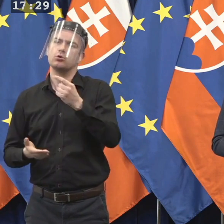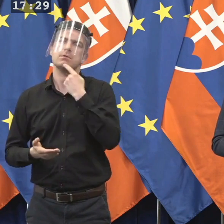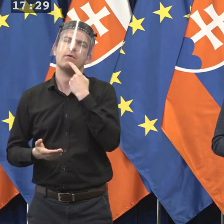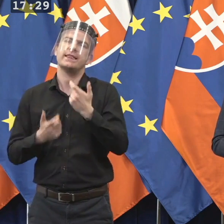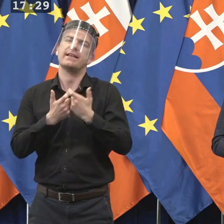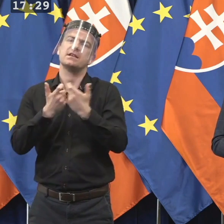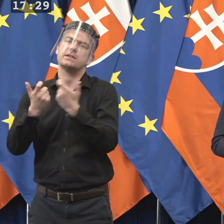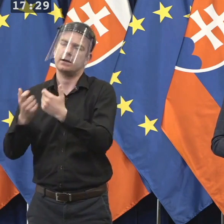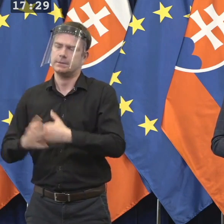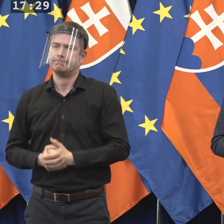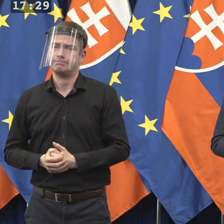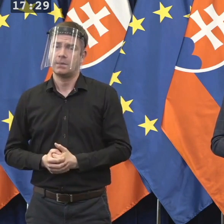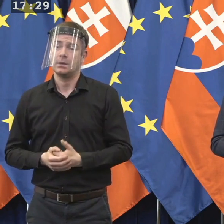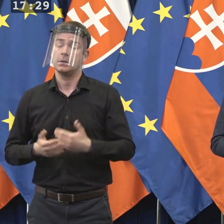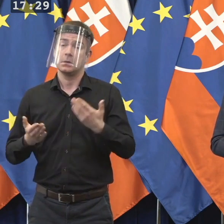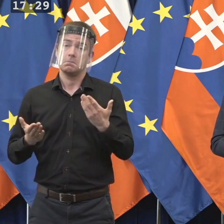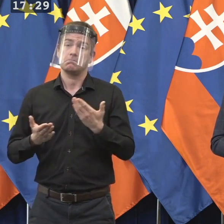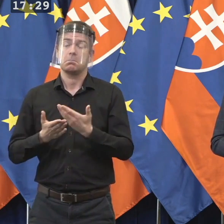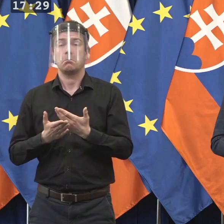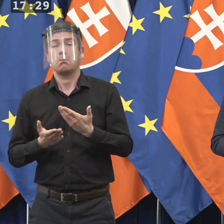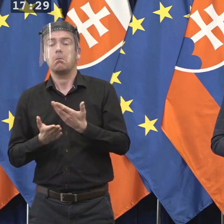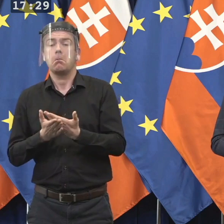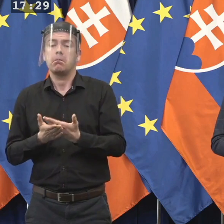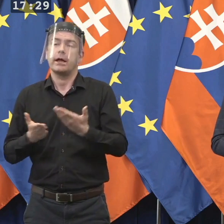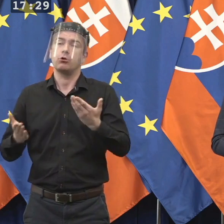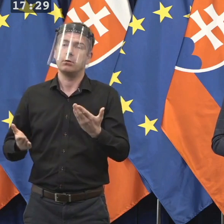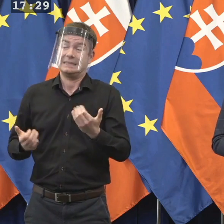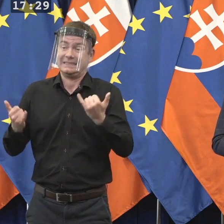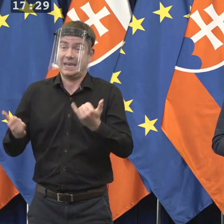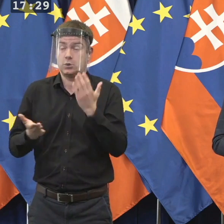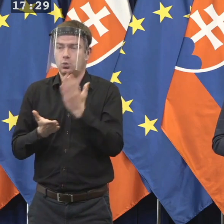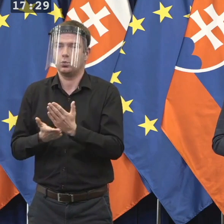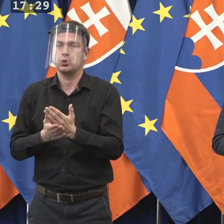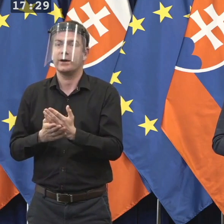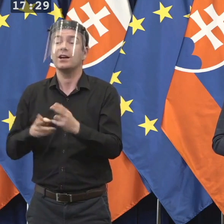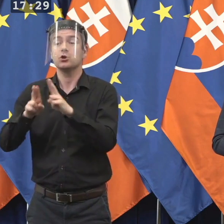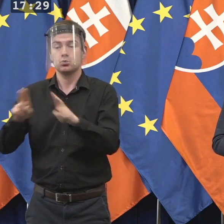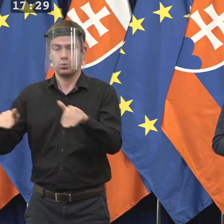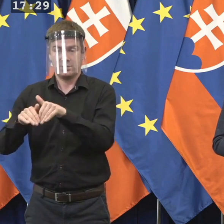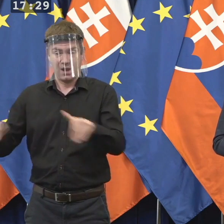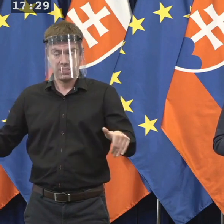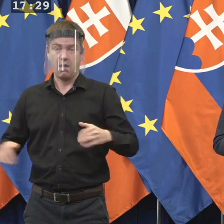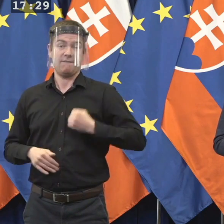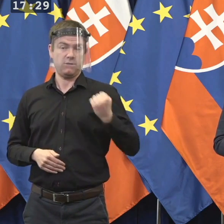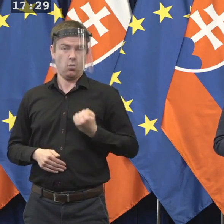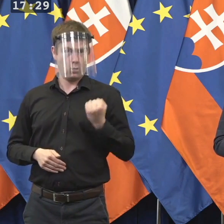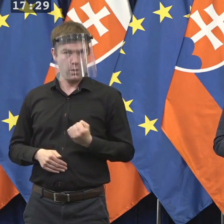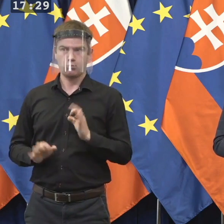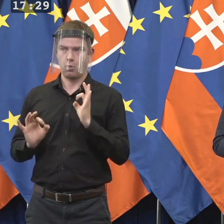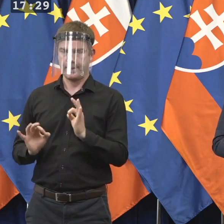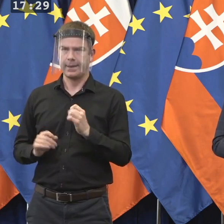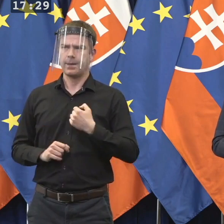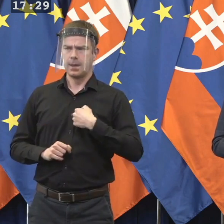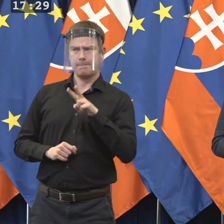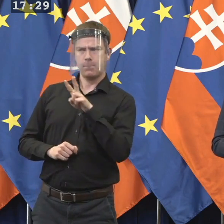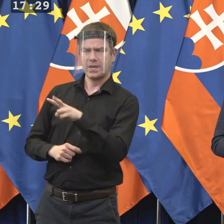predtým, tak si myslím, že týmto mohli byť limitovaní. Takže na novo obsadená súdná rada takýmito ľuďmi, u ktorých ja sa domnievam, že